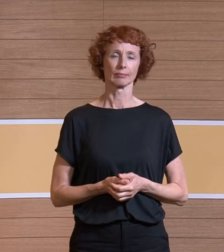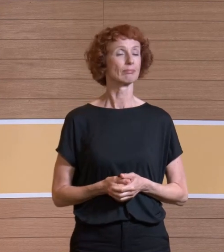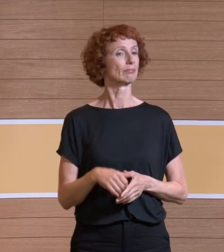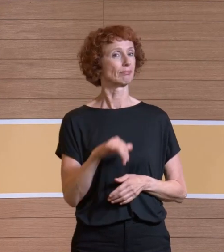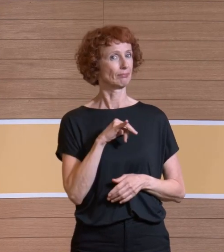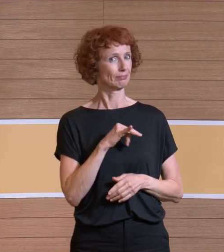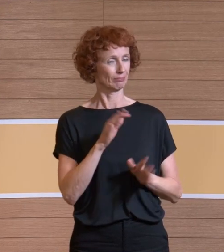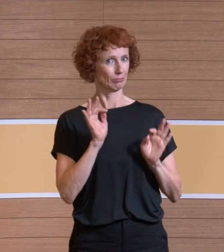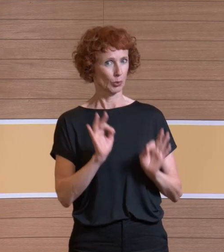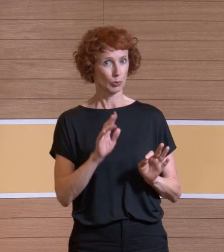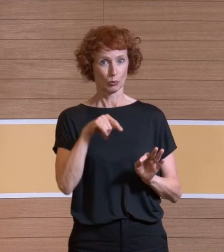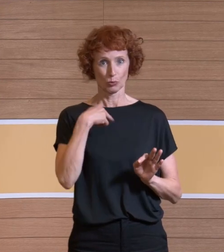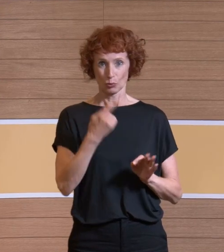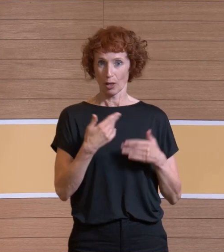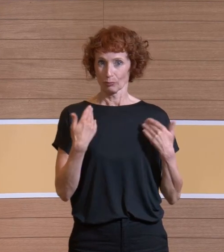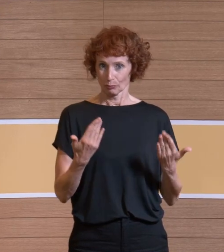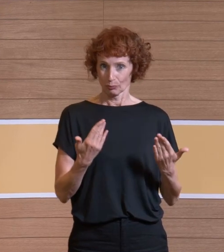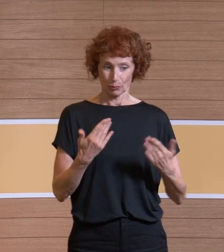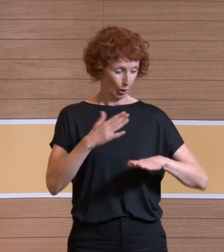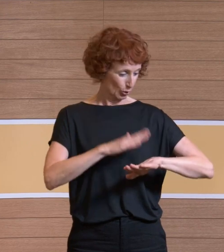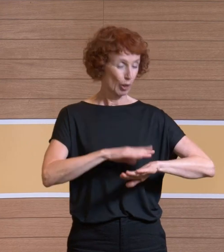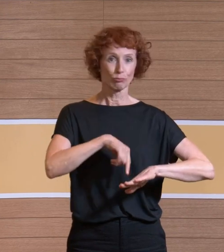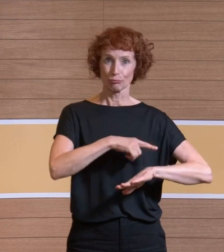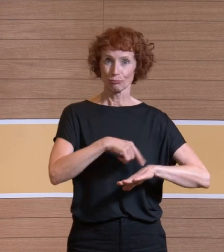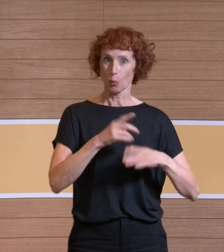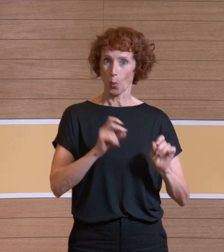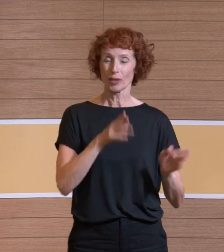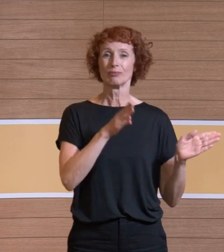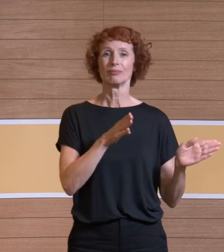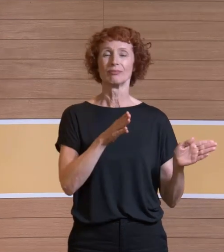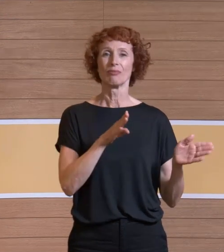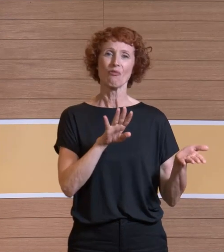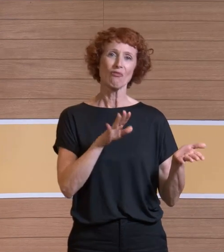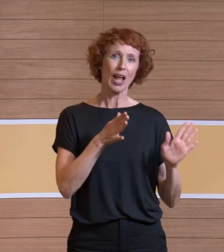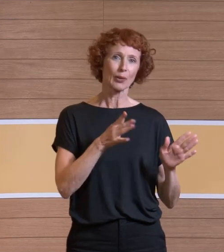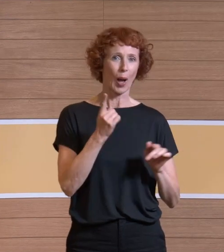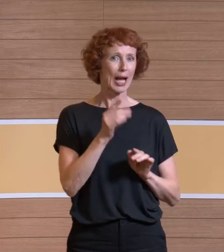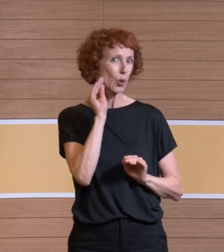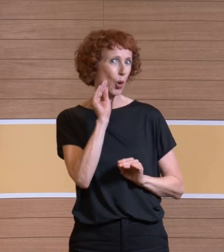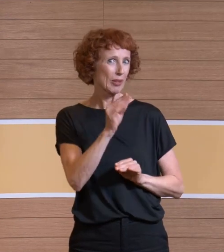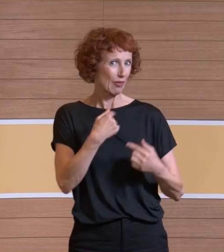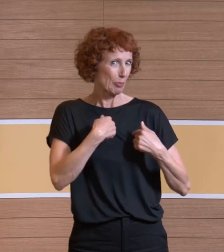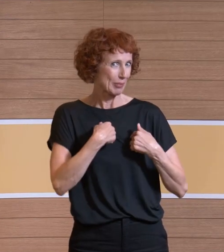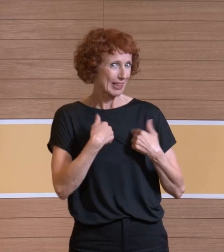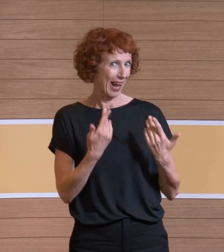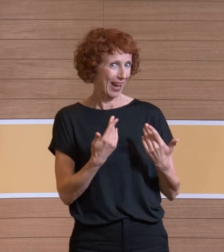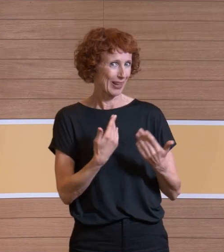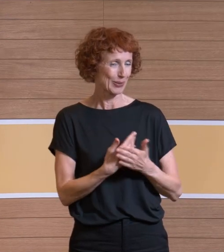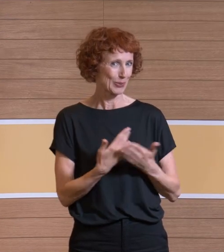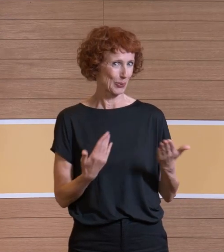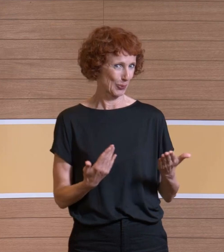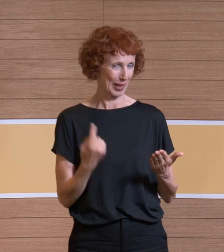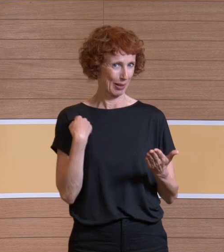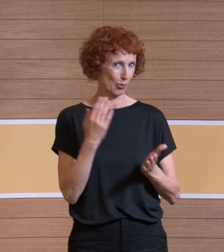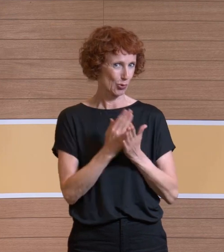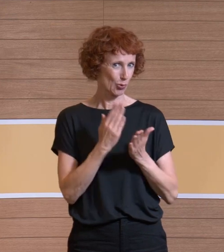Gut, dann würde ich sagen, in Anbetracht der fortgeschrittenen Zeit, geben wir zum nächsten Vortrag vielleicht noch einen Kommentar von mir zur TGS 525. Seif, Sie haben es